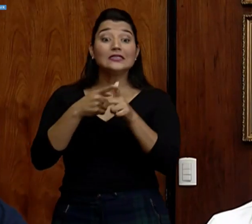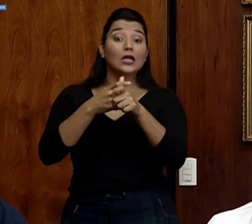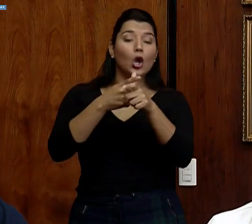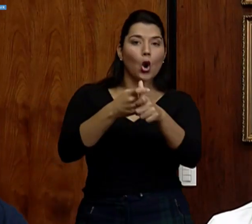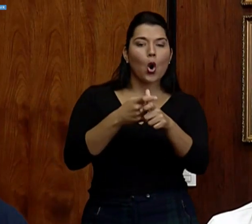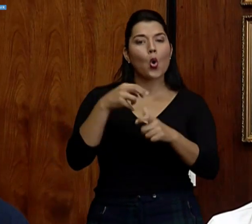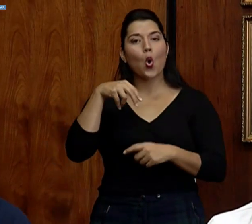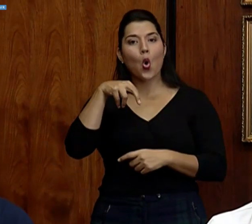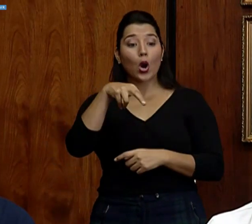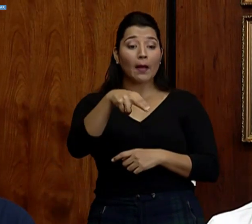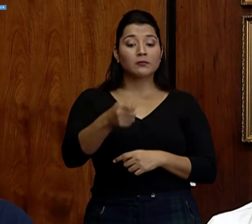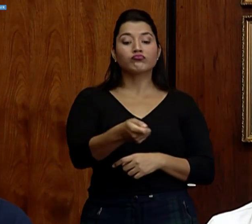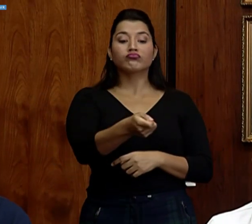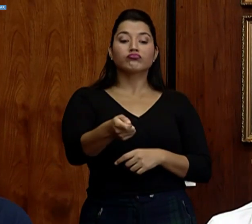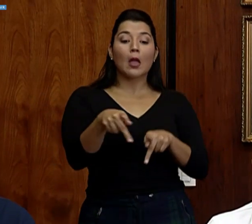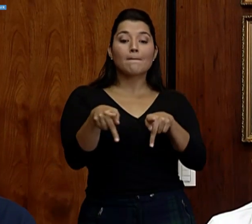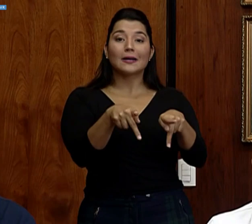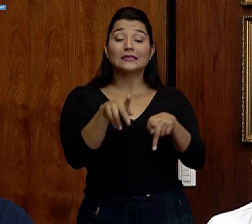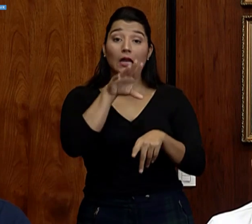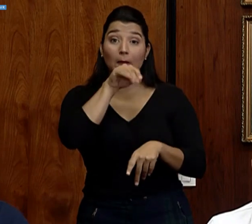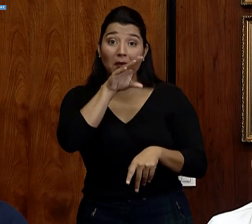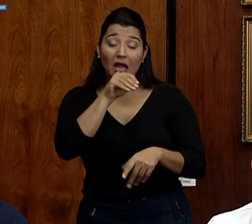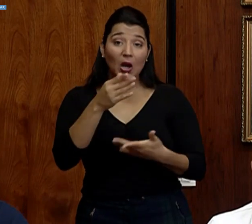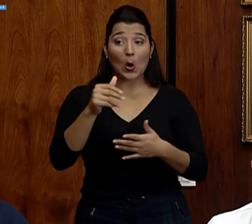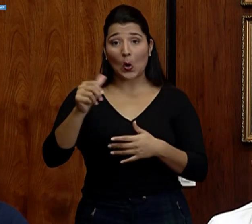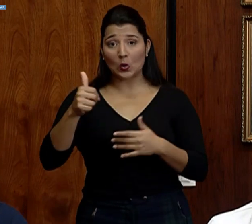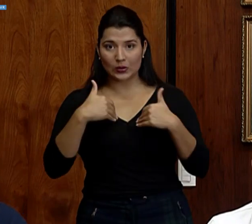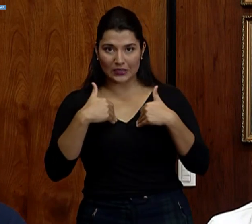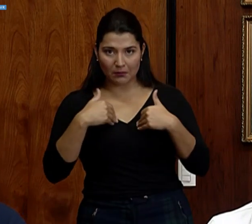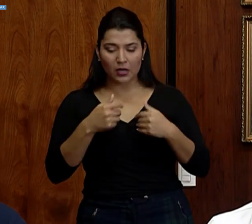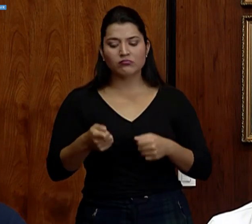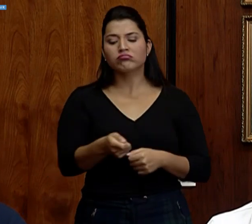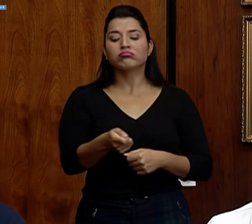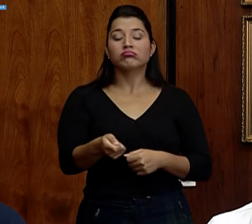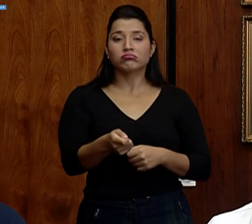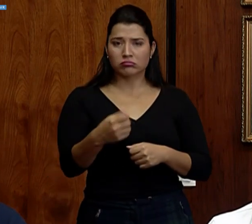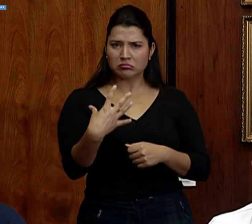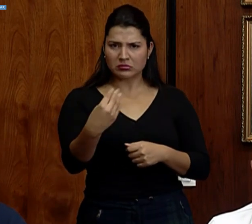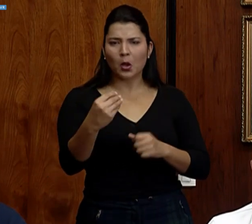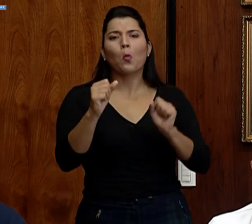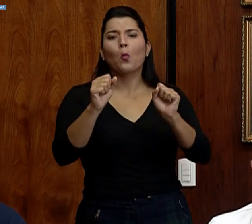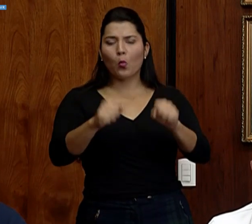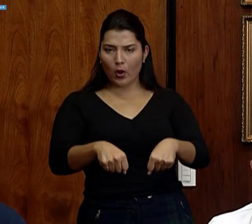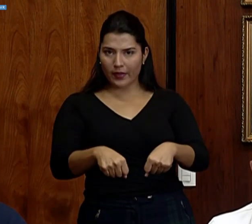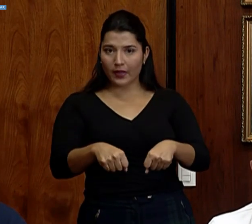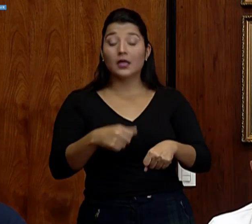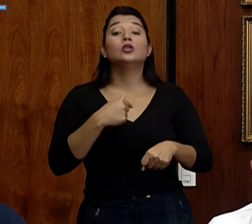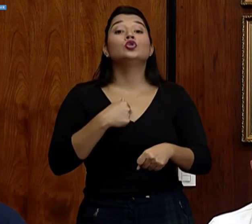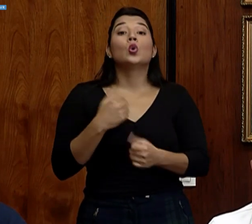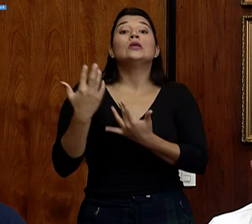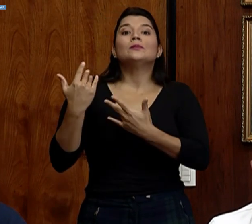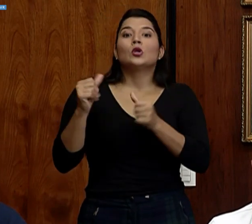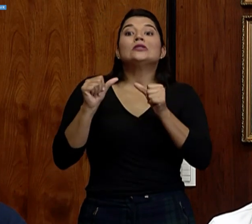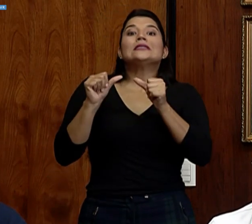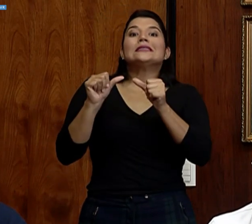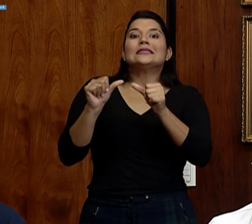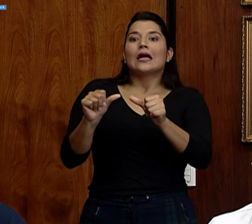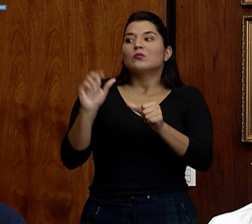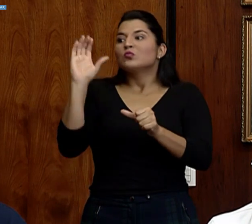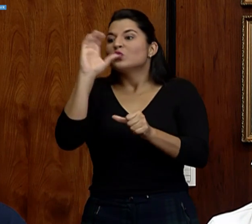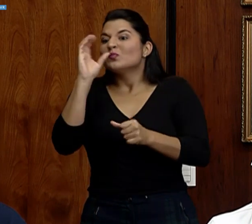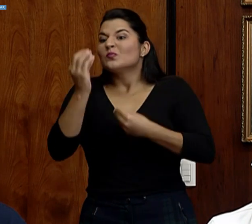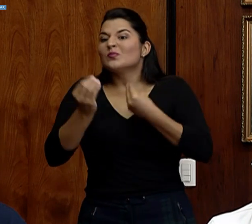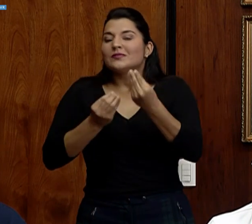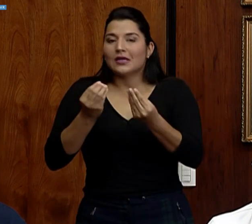pasear a las mascotas, como indicaba anteriormente, se puede hacer, o sea, más bien yo espero que sigamos buscando cómo hacer actividad física.